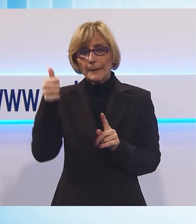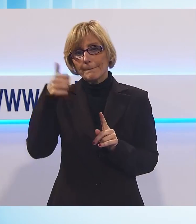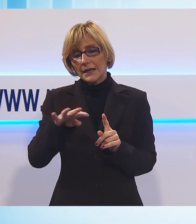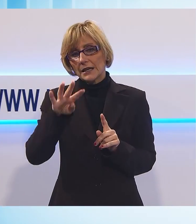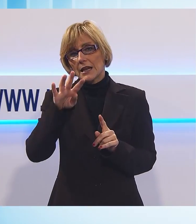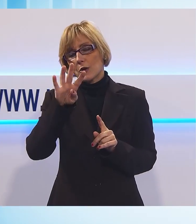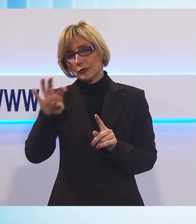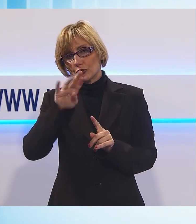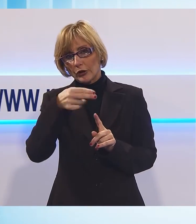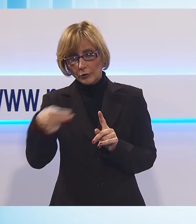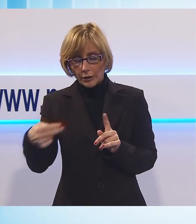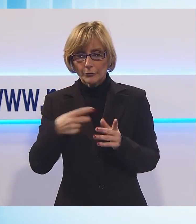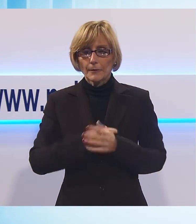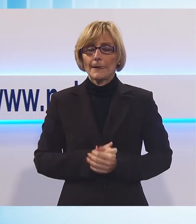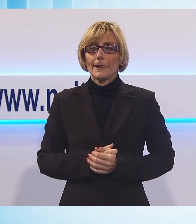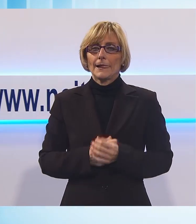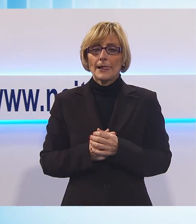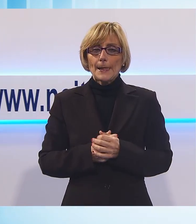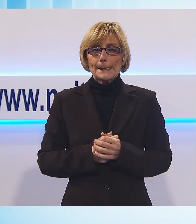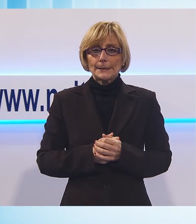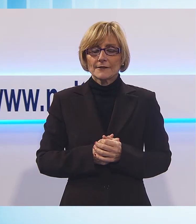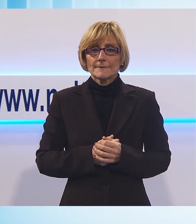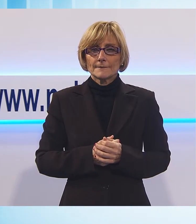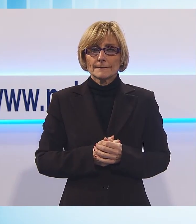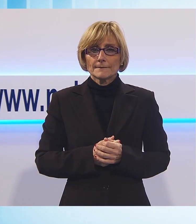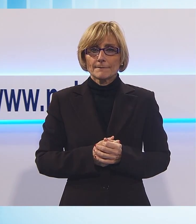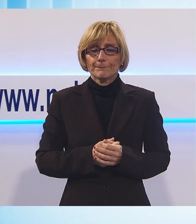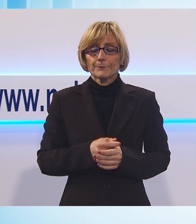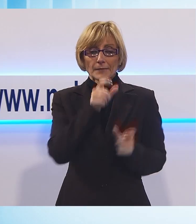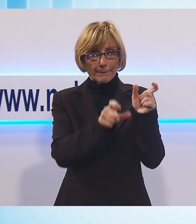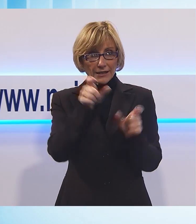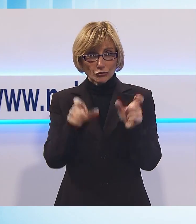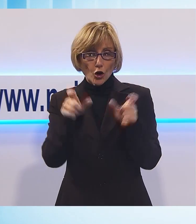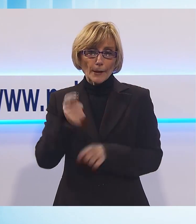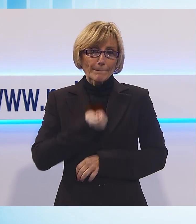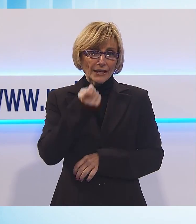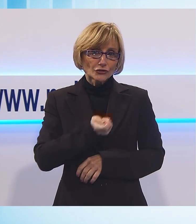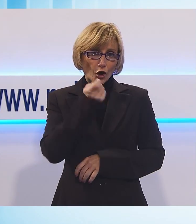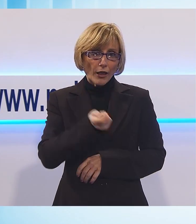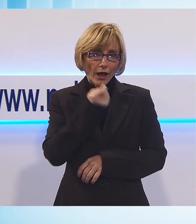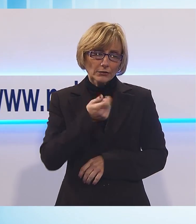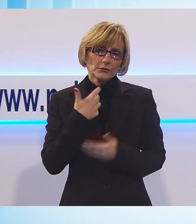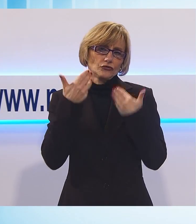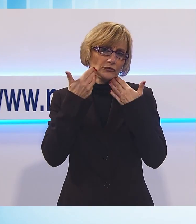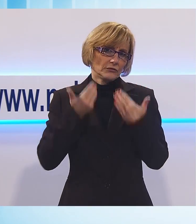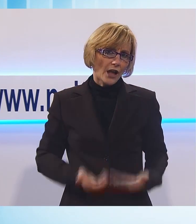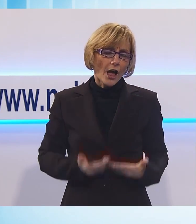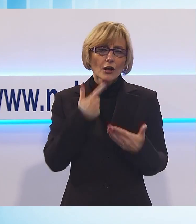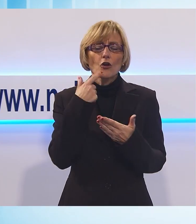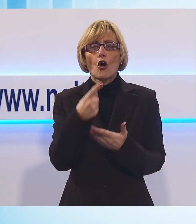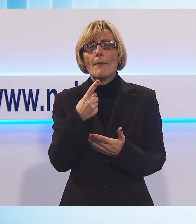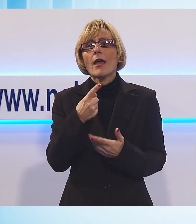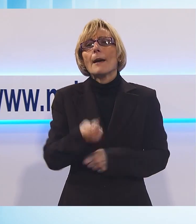euro. I pensionati sono stanchi di essere il bancomat dei provvedimenti economici del governo.